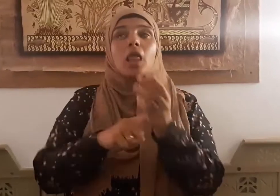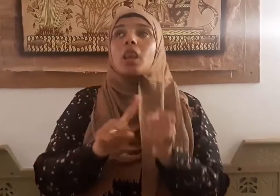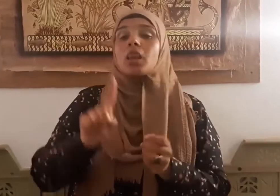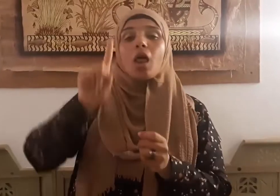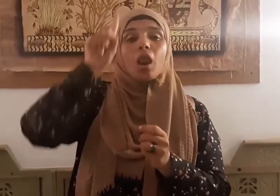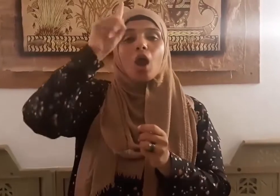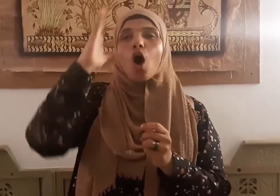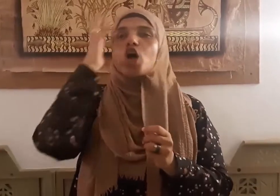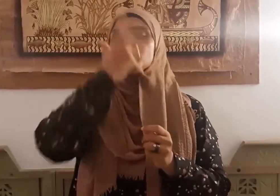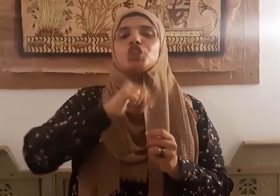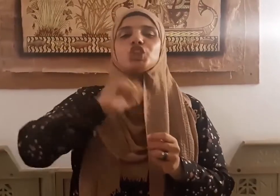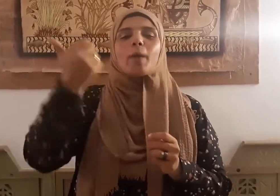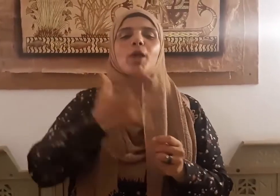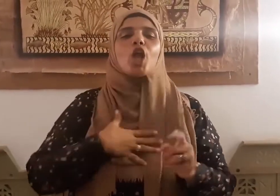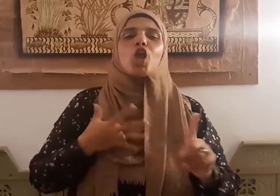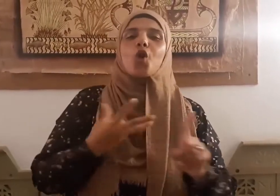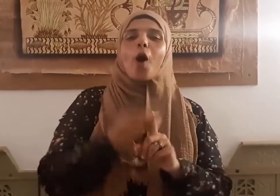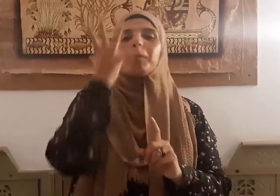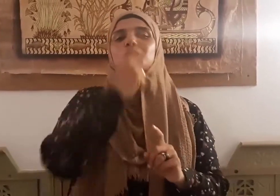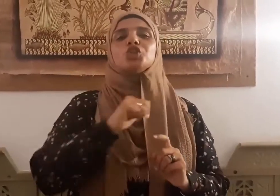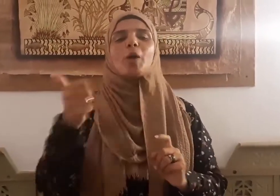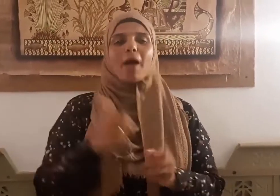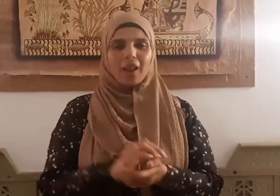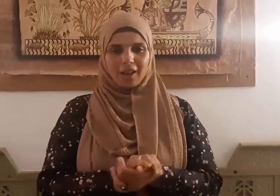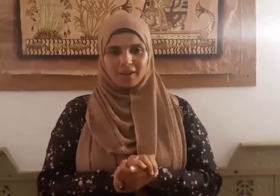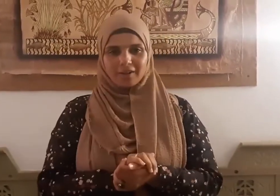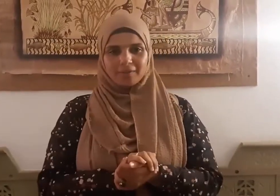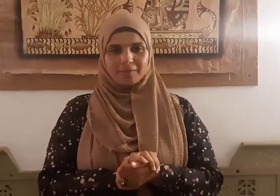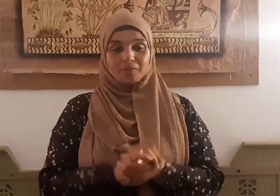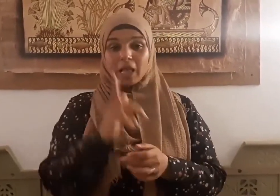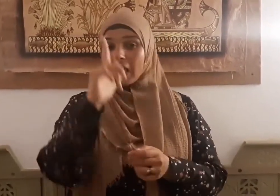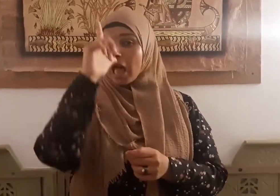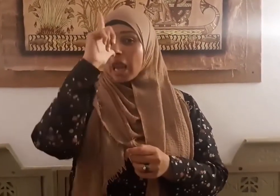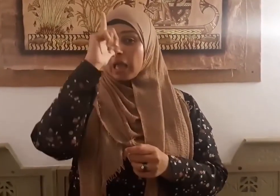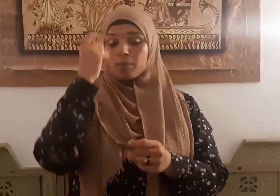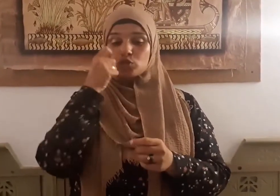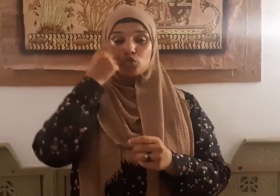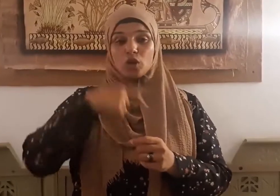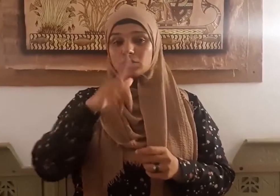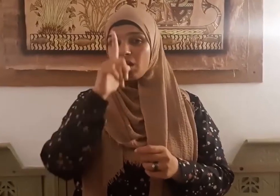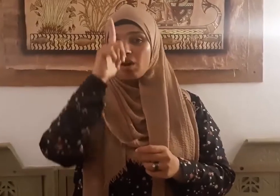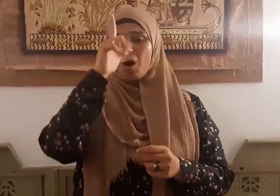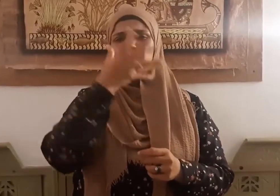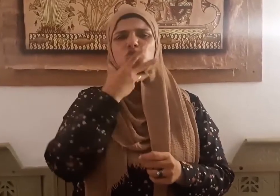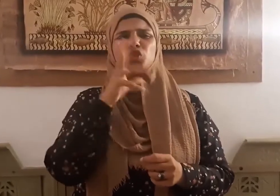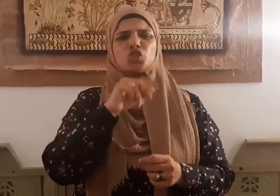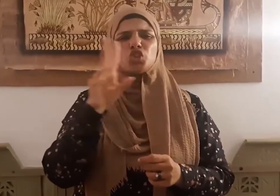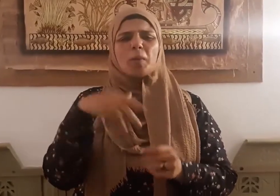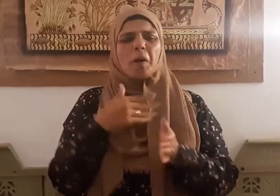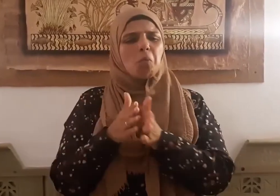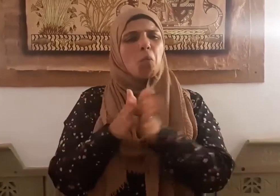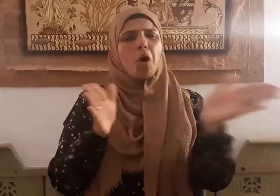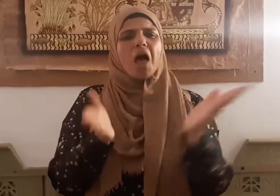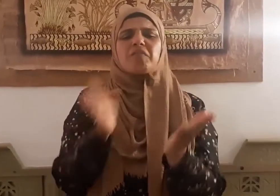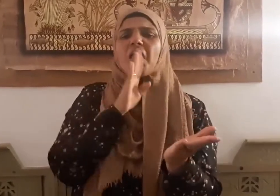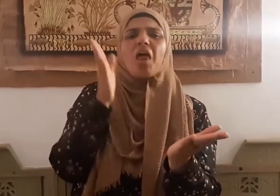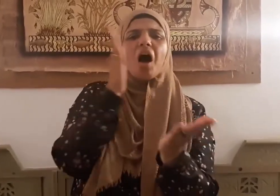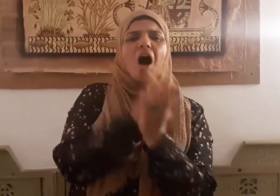جميل يحب الجمال الكبر بطر الحق وغمط الناس